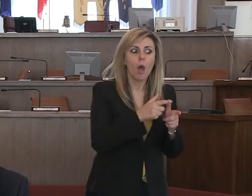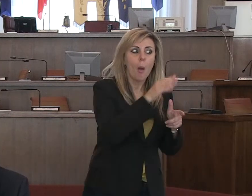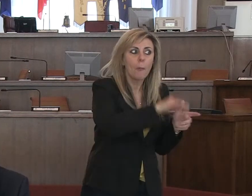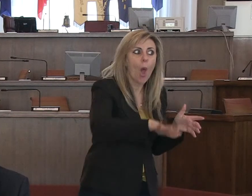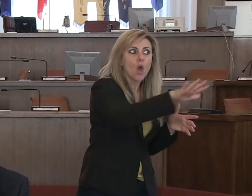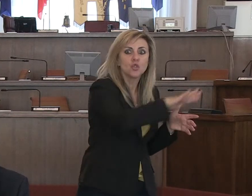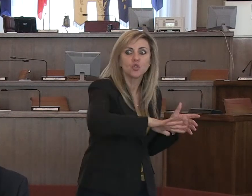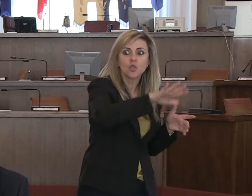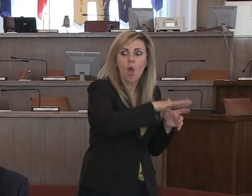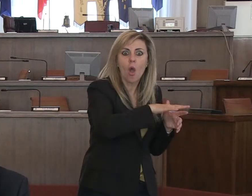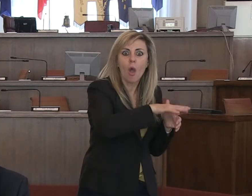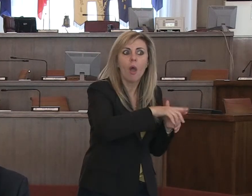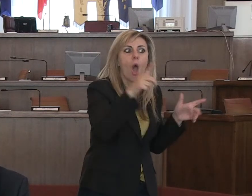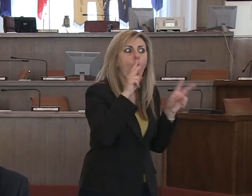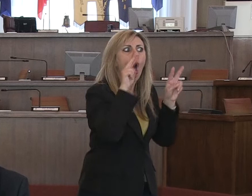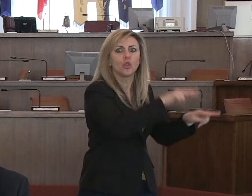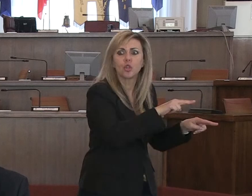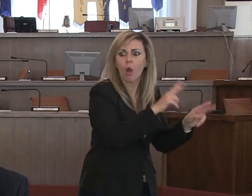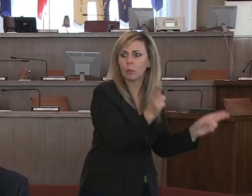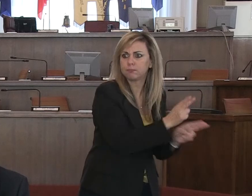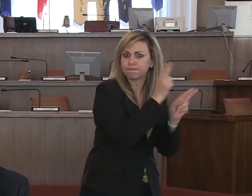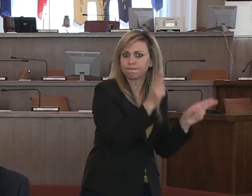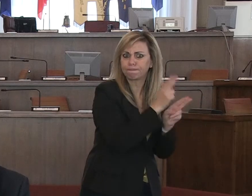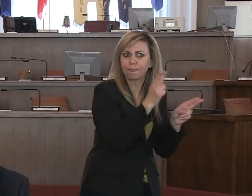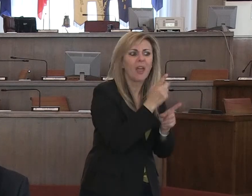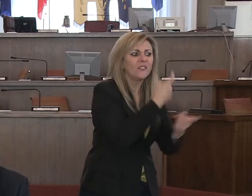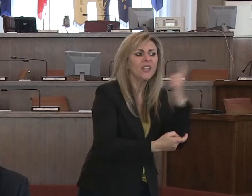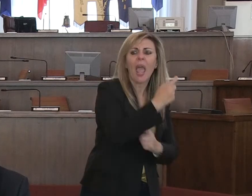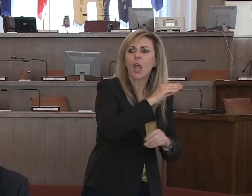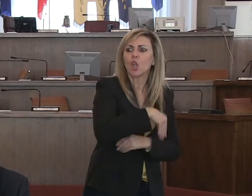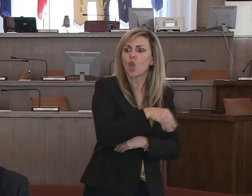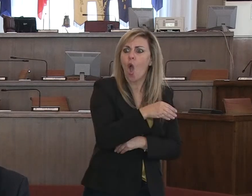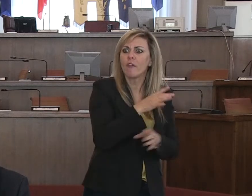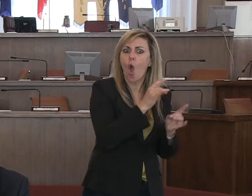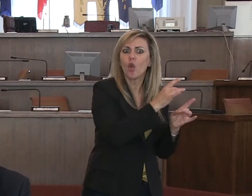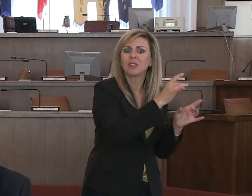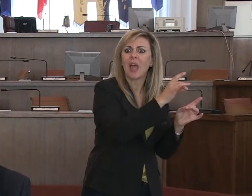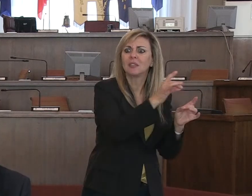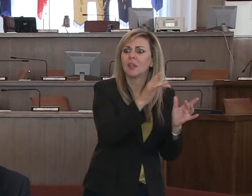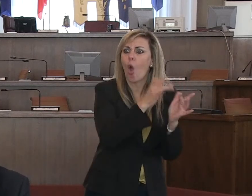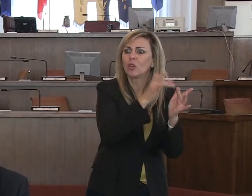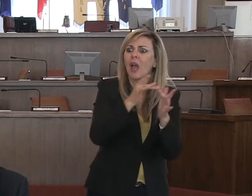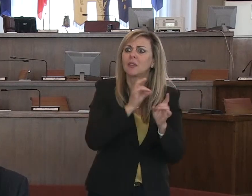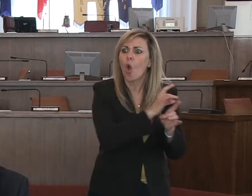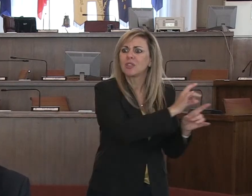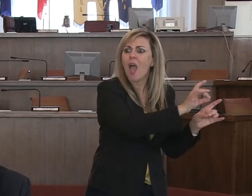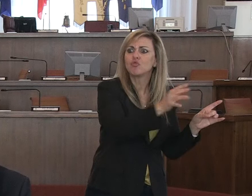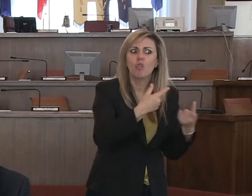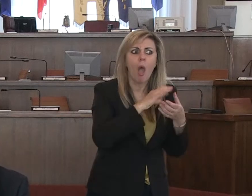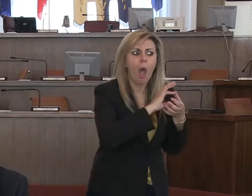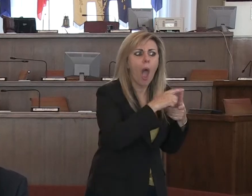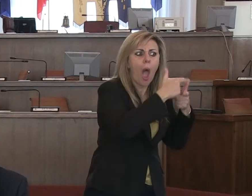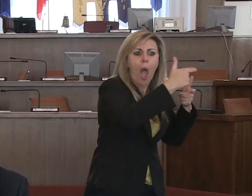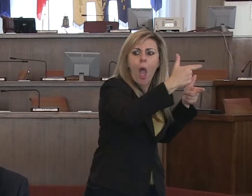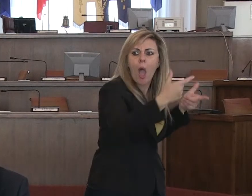avuto la capacità di individuare l'origine di questi contatti e la catena con cui si stanno trasmettendo.